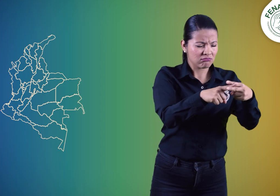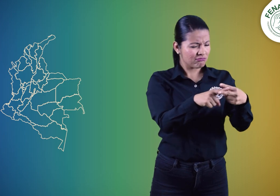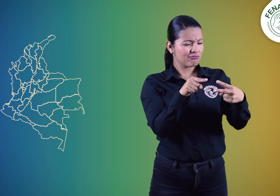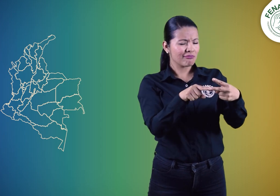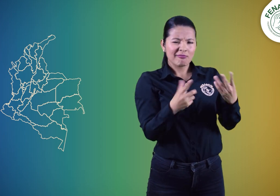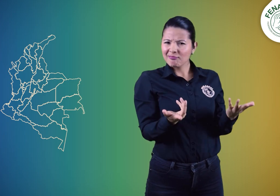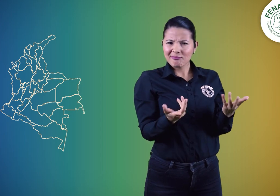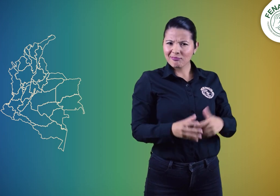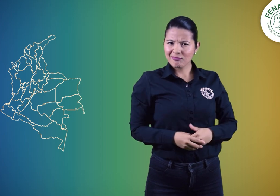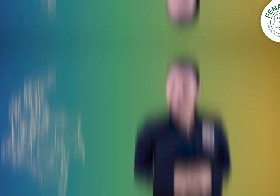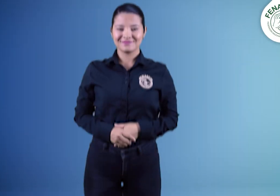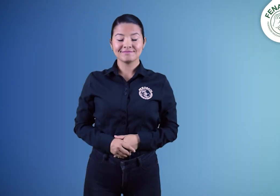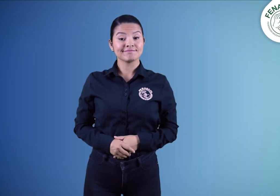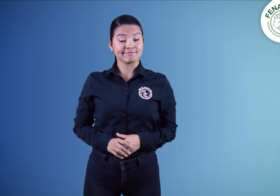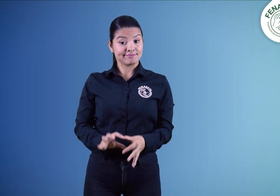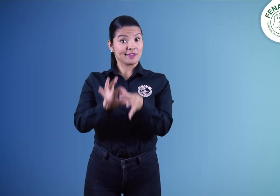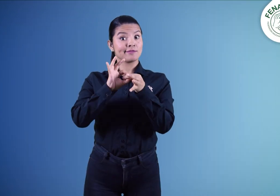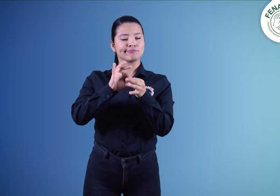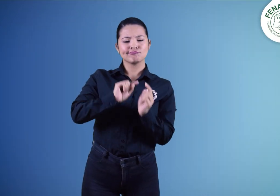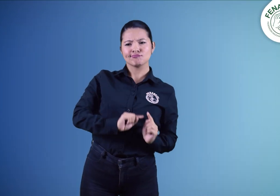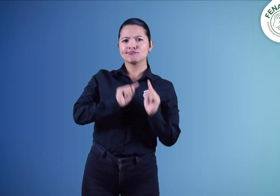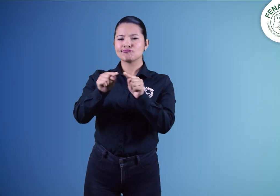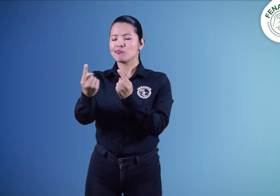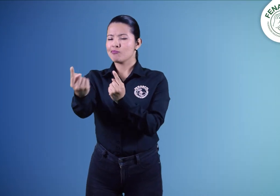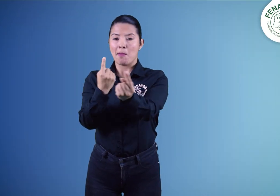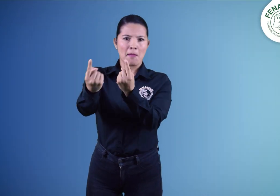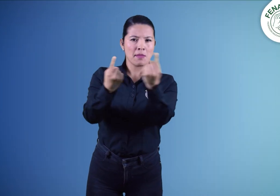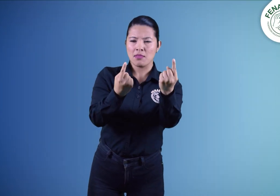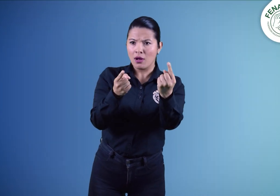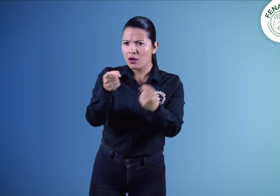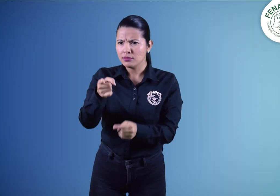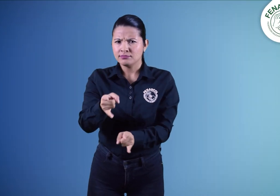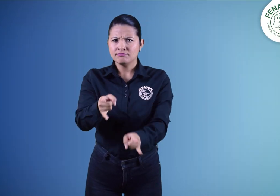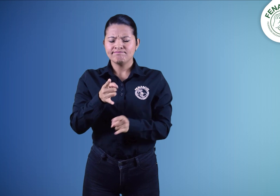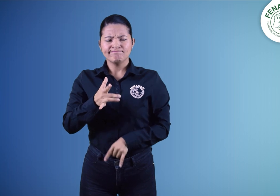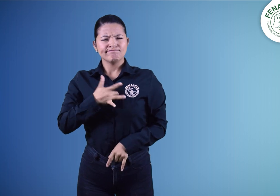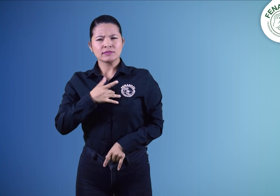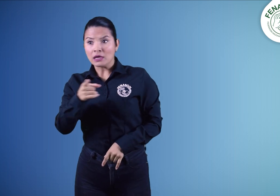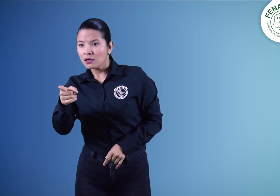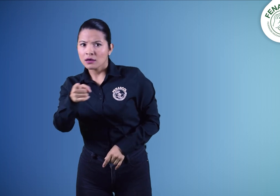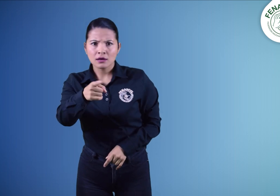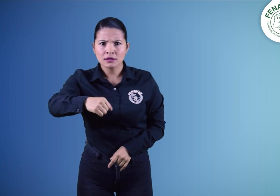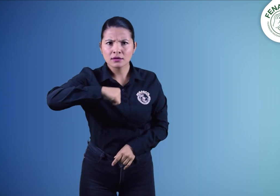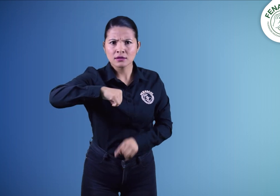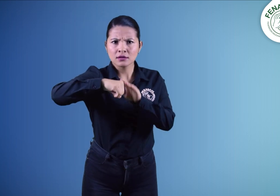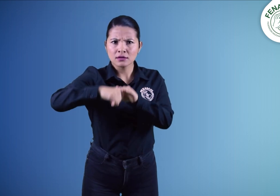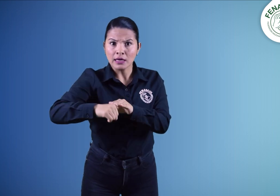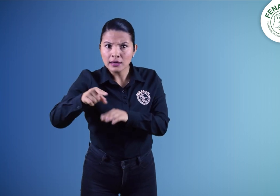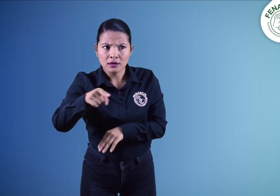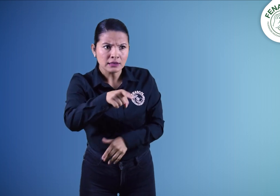¿Con qué propósito? FENASCOL viajará al territorio para recoger las percepciones de la comunidad sorda,